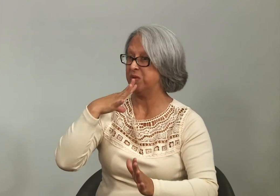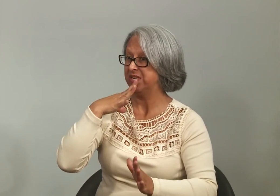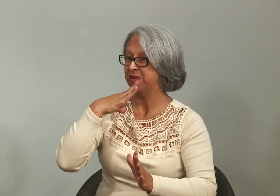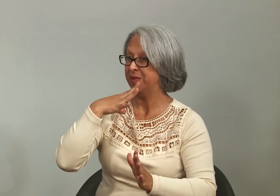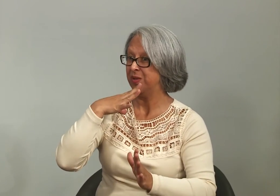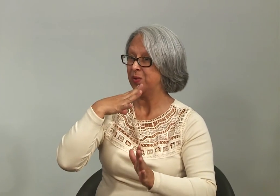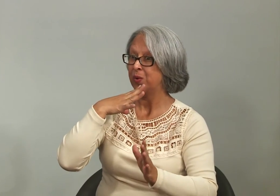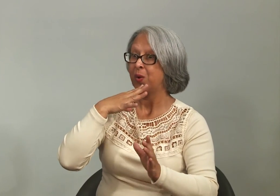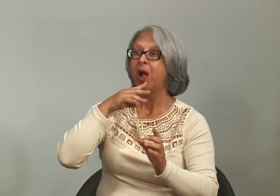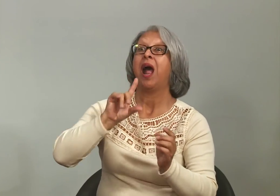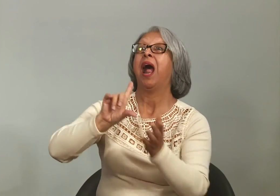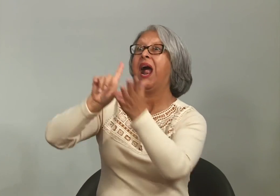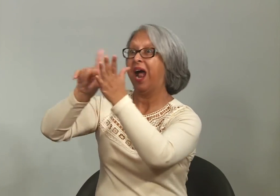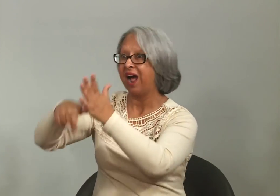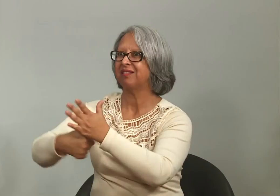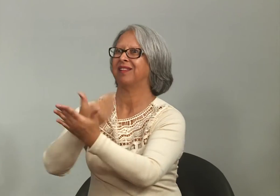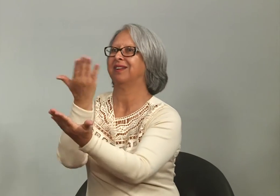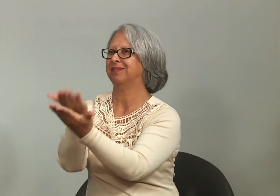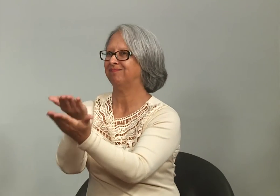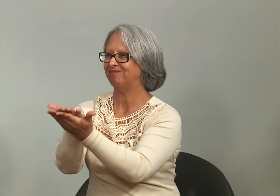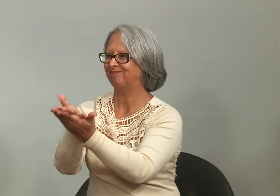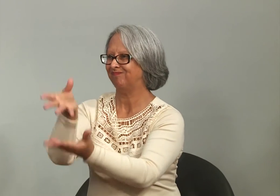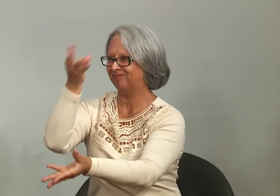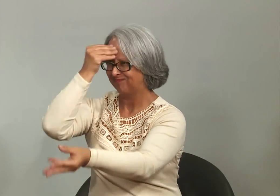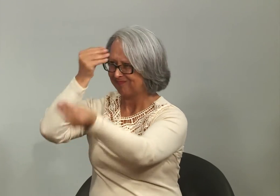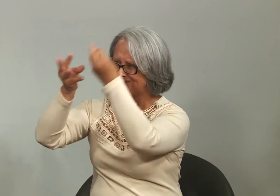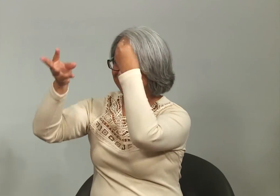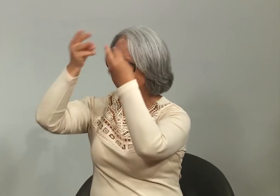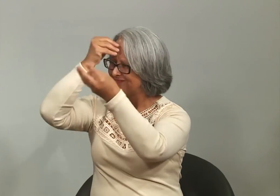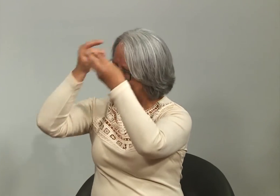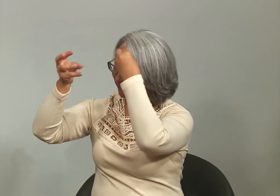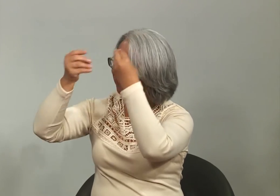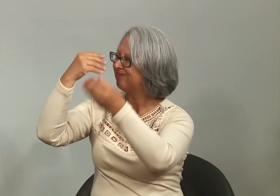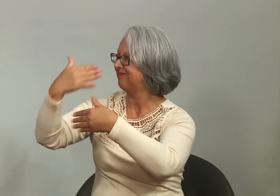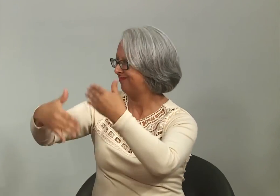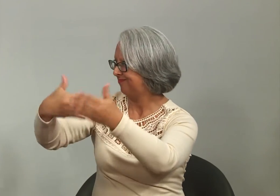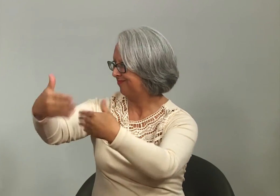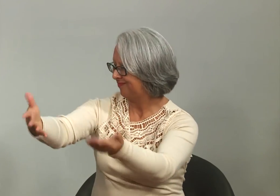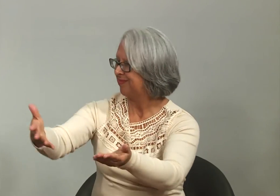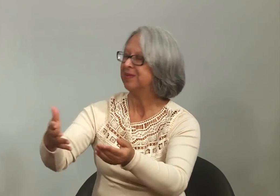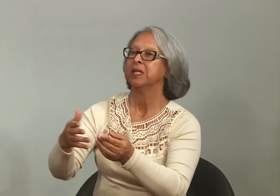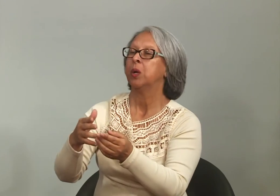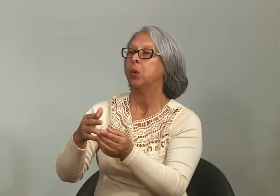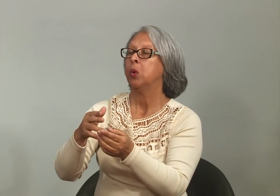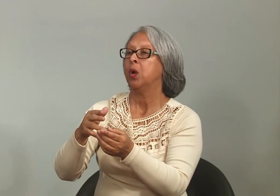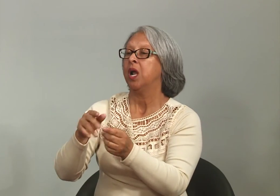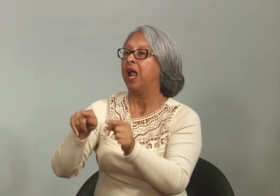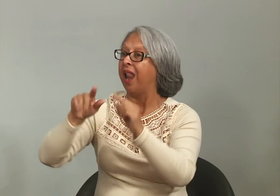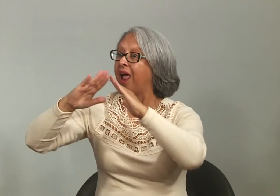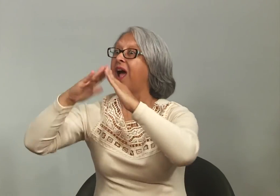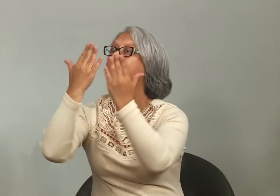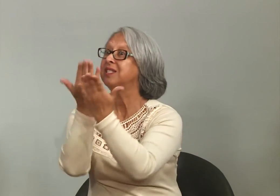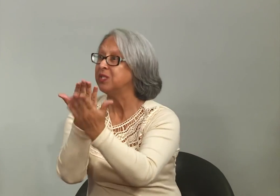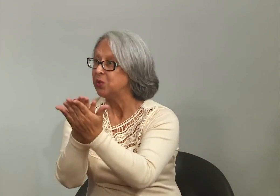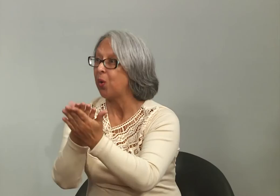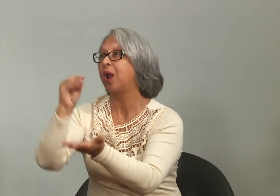esse conhecimento é... existe esse atraso, na escola também isso vai se prejudicar, né? Então, vai prejudicar o